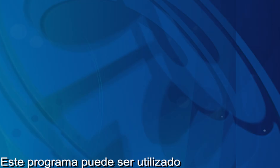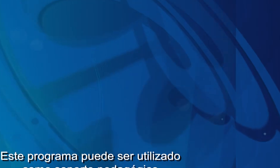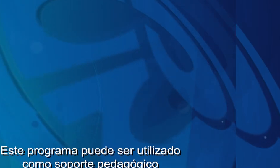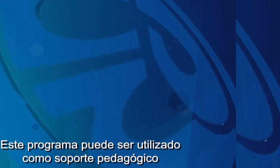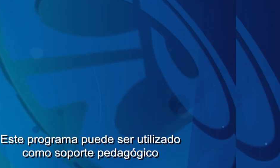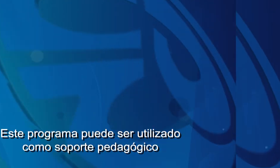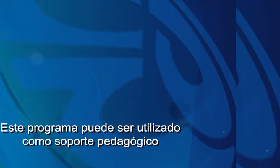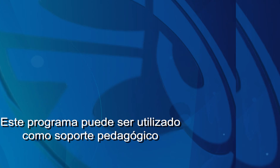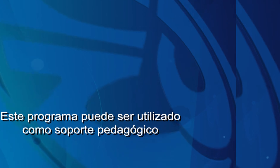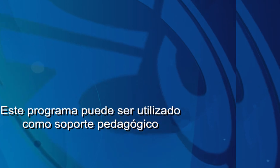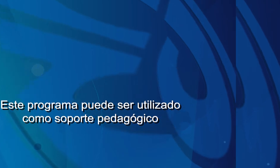Gracias por ver el video.